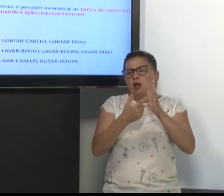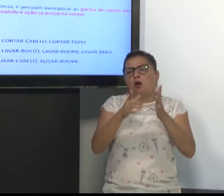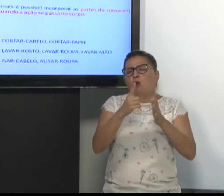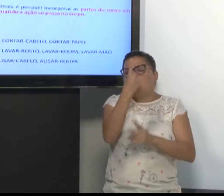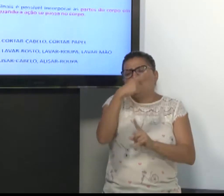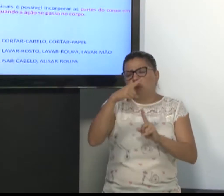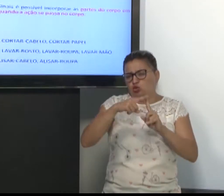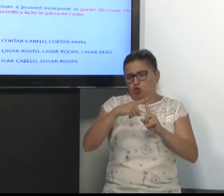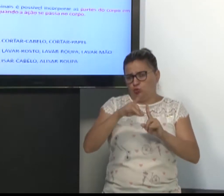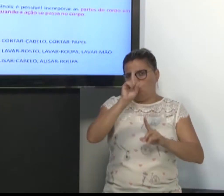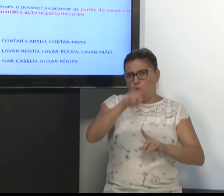encontrar cinco tipos.